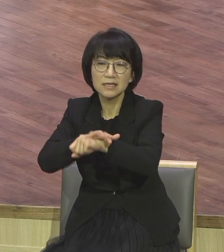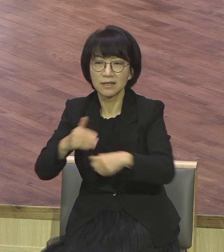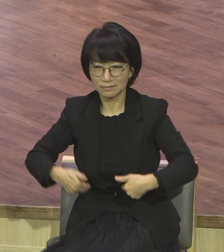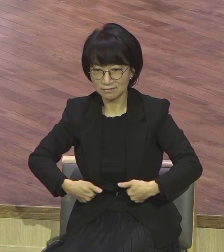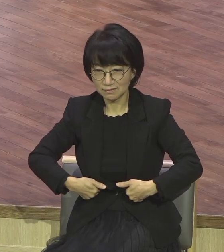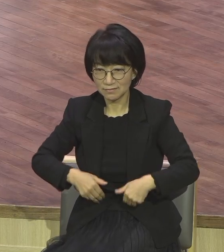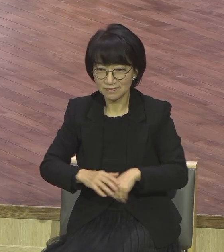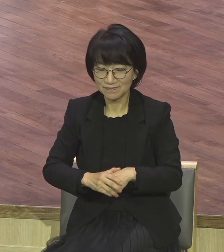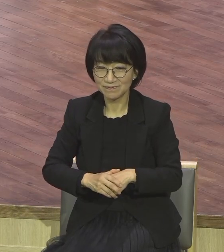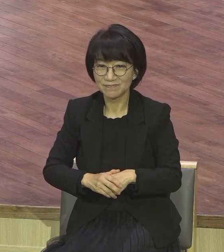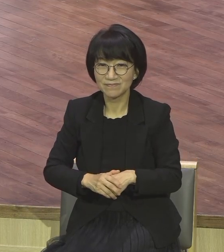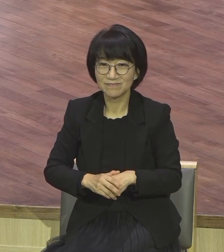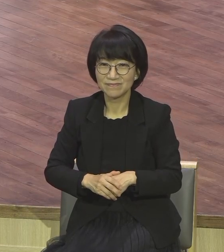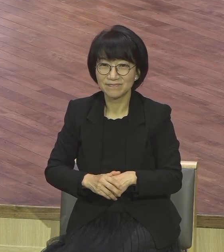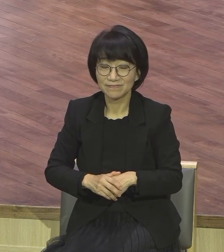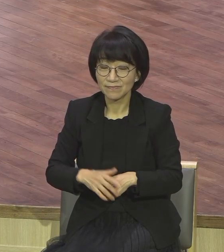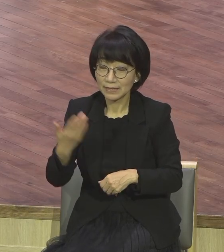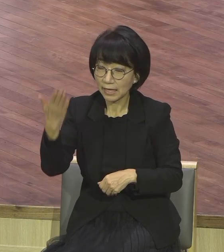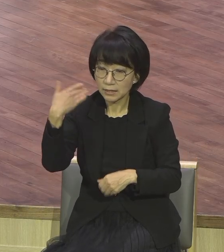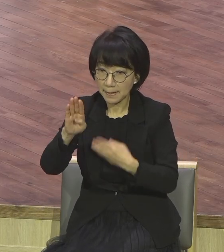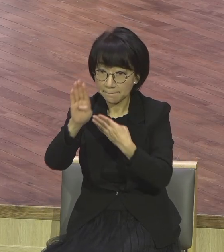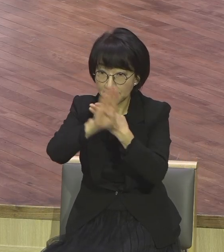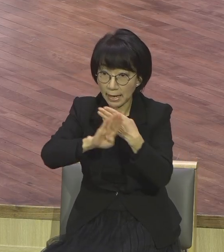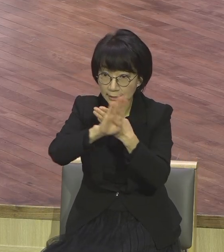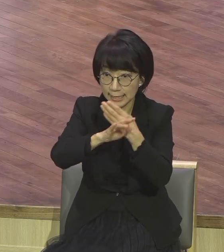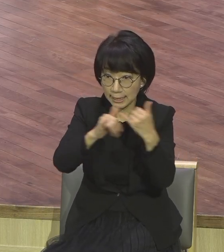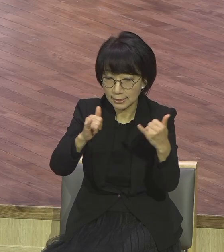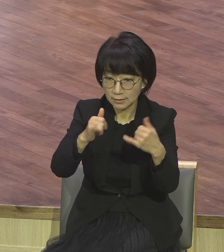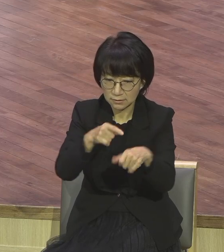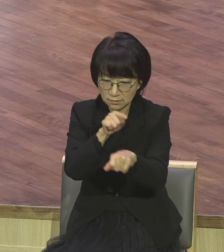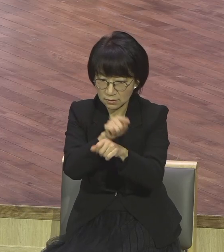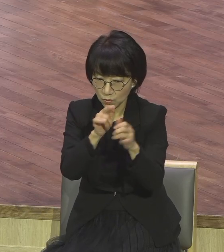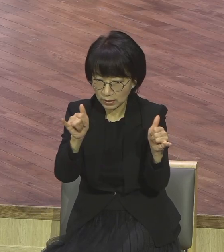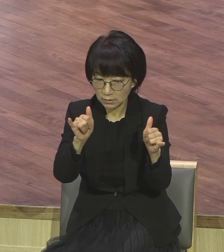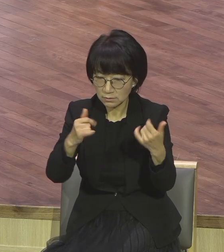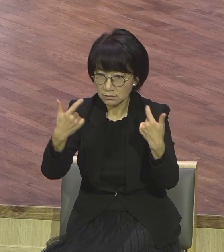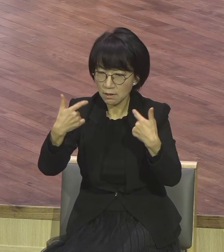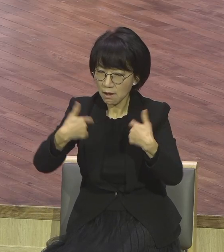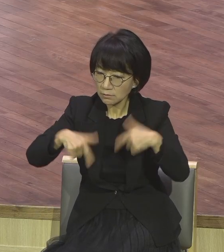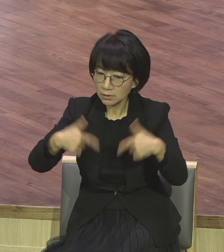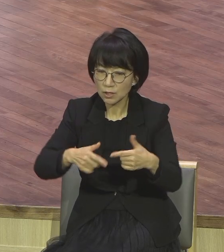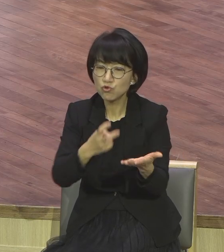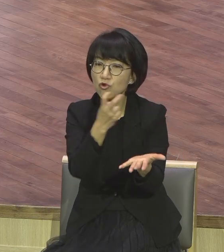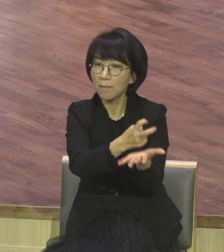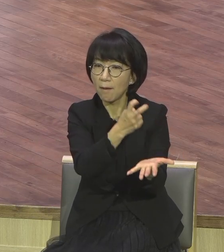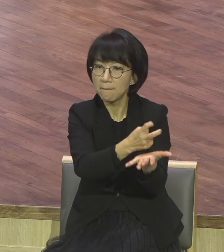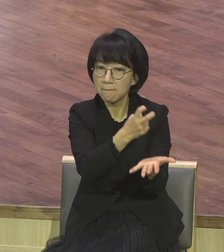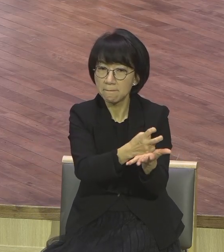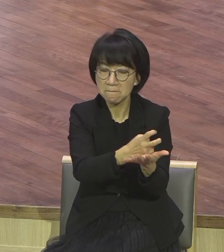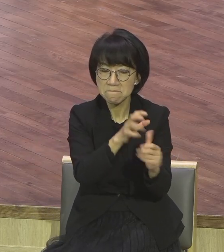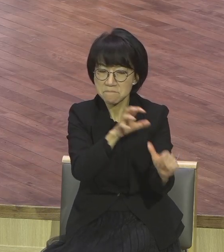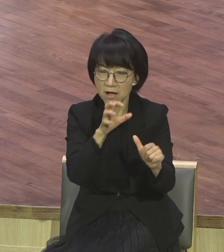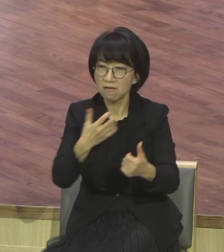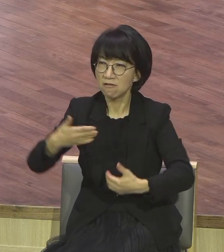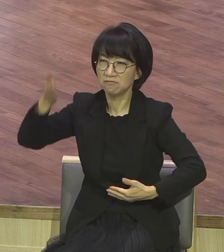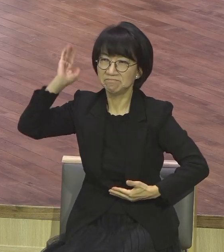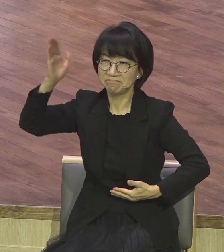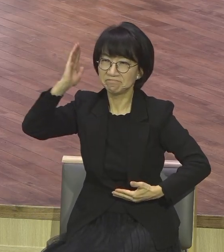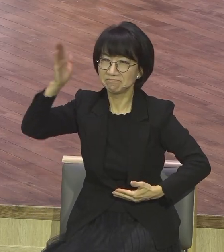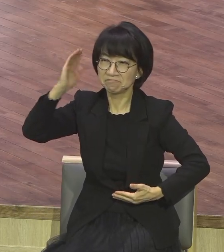말을 지혜롭게 당시 바르제 서유관들은 율법을 인용해가지고 지혜롭게 말을 잘했지만 그 내면을 보면 전부